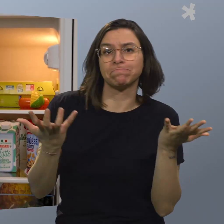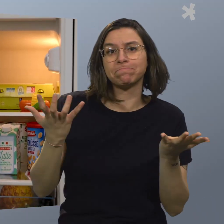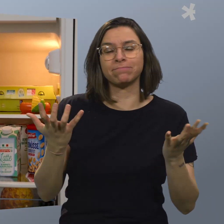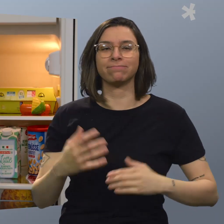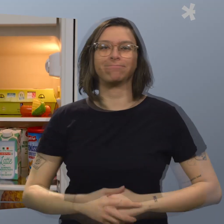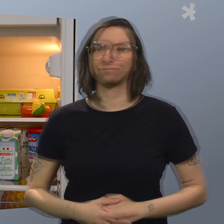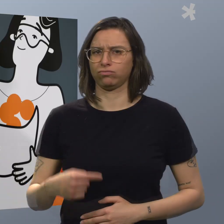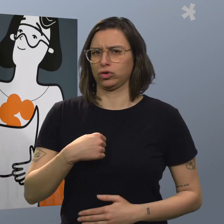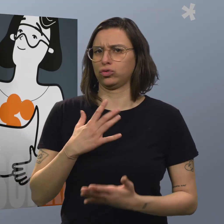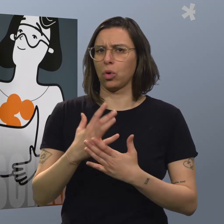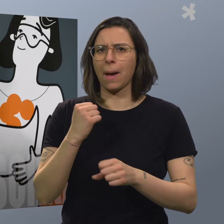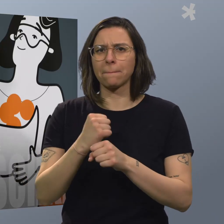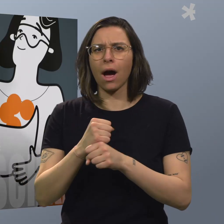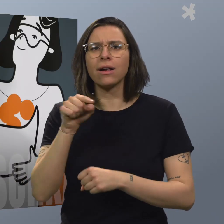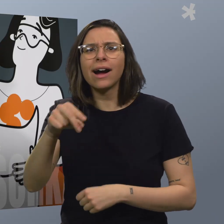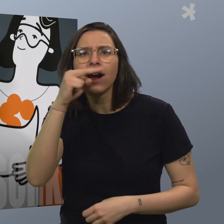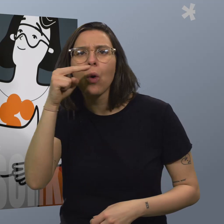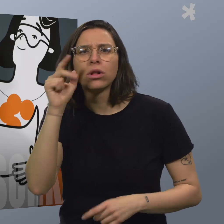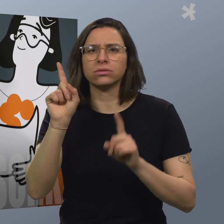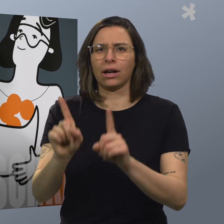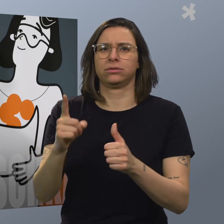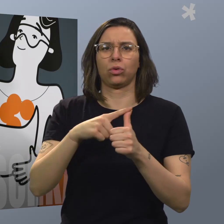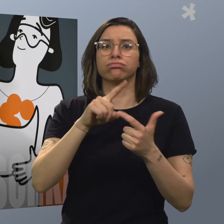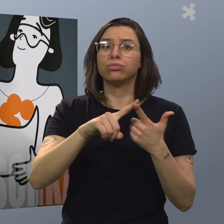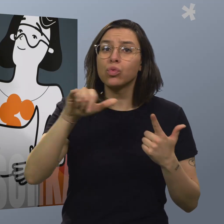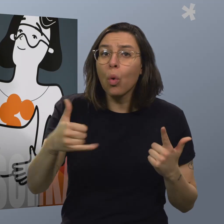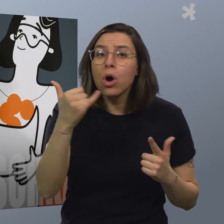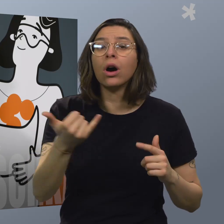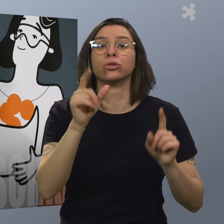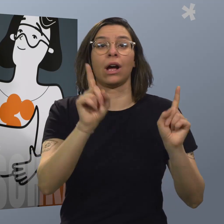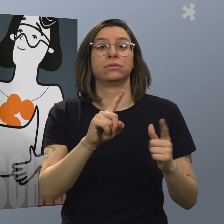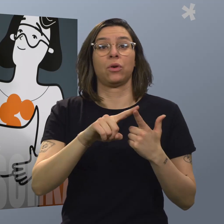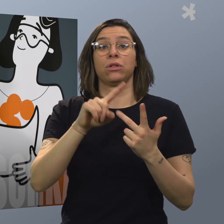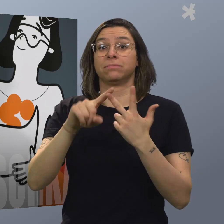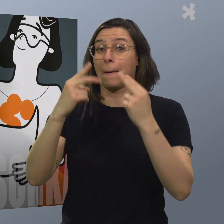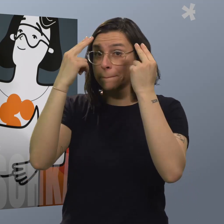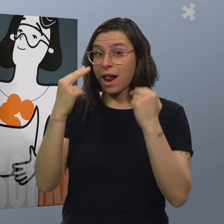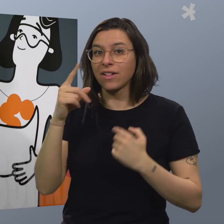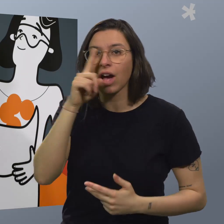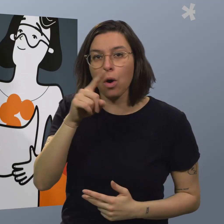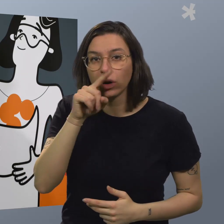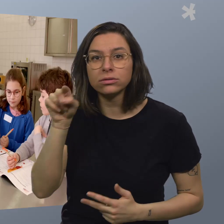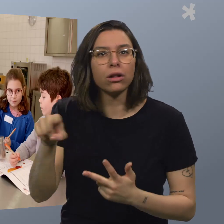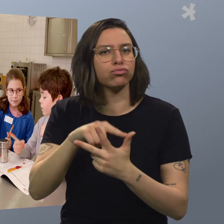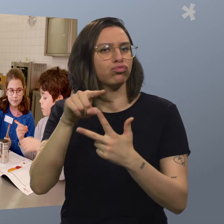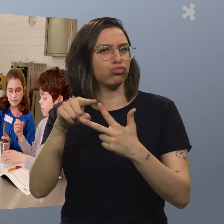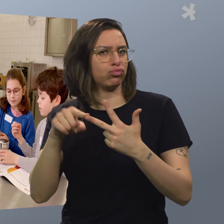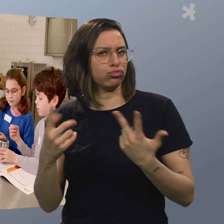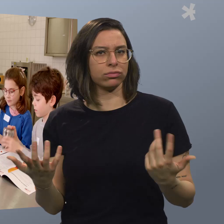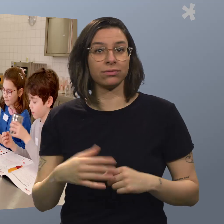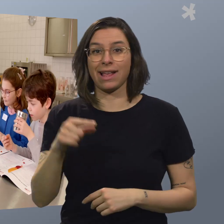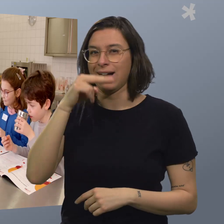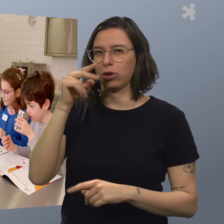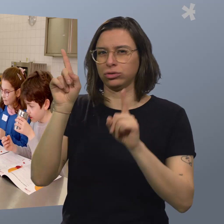und schlechter Schimmel? Also ich habe schon mal die Geruchsstation gemacht, die Joghurtstation, die Blindverkostung. Bei